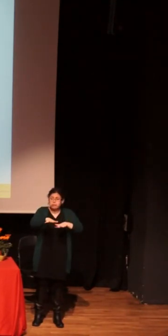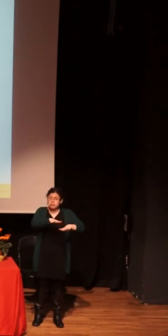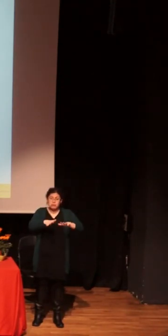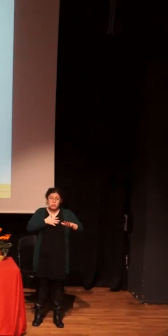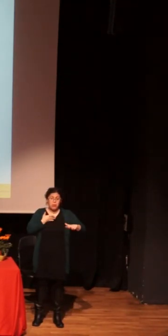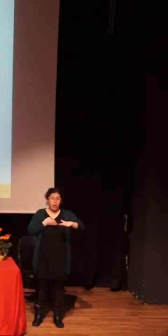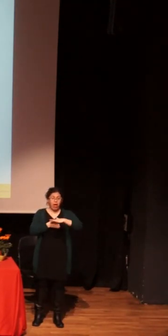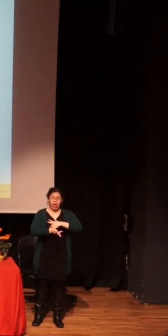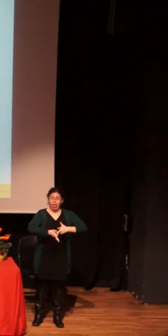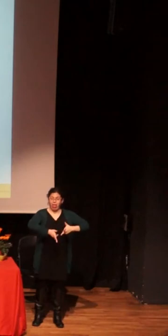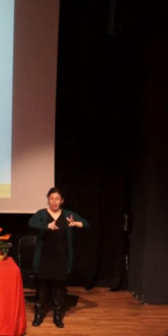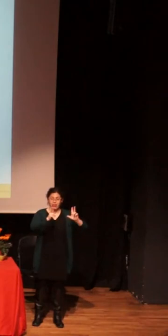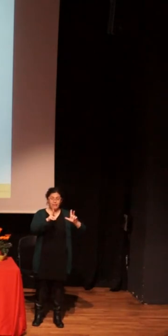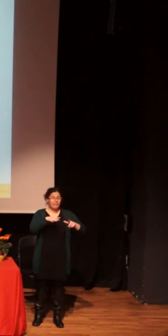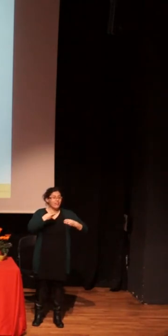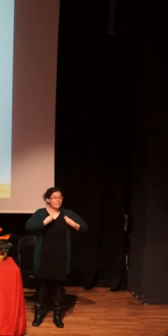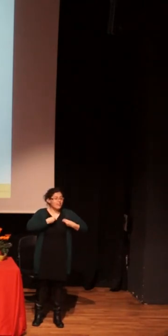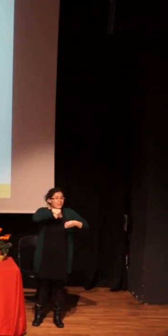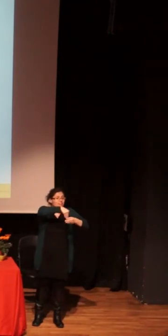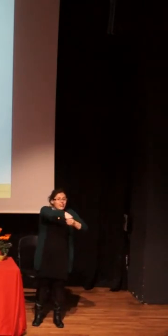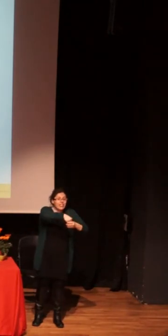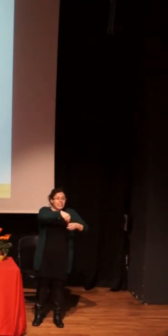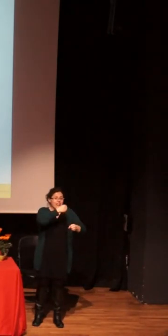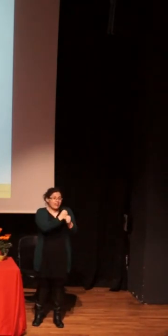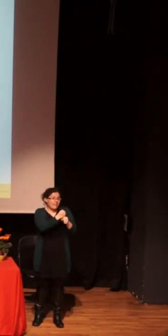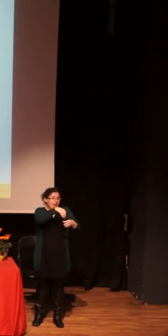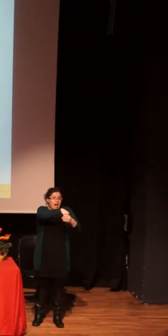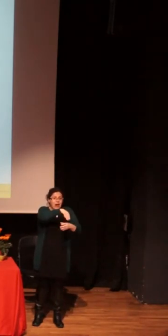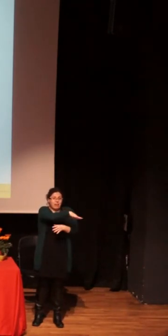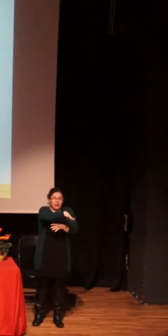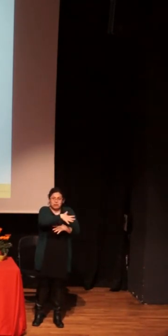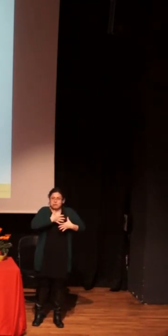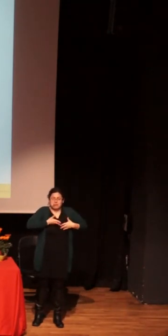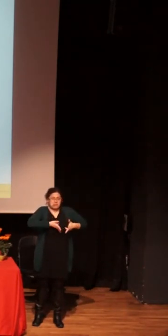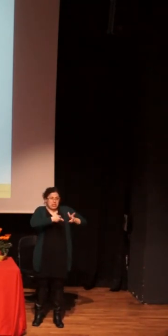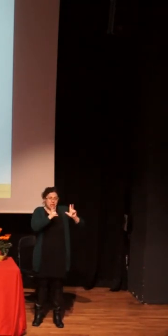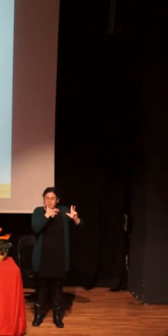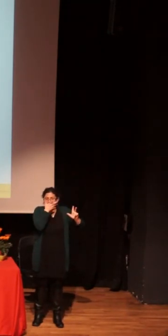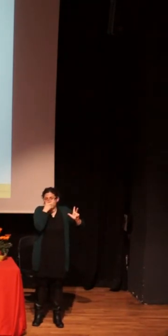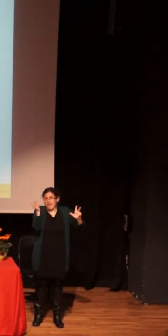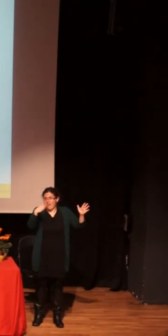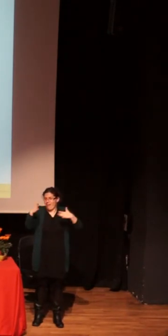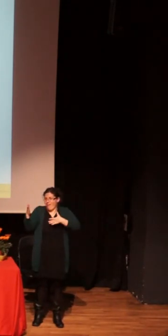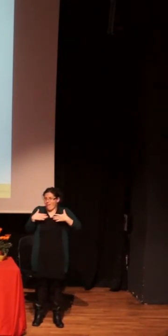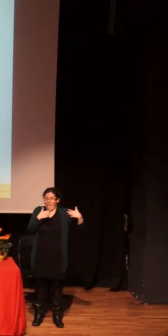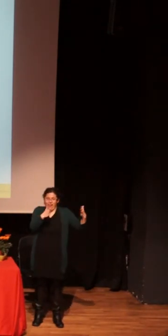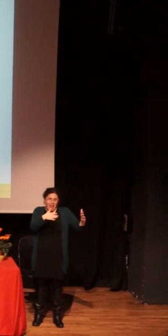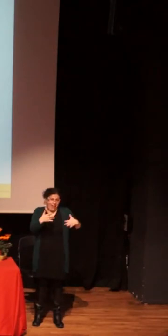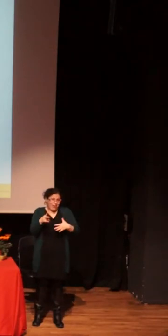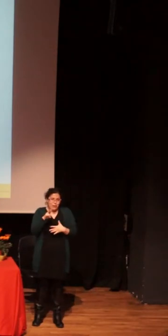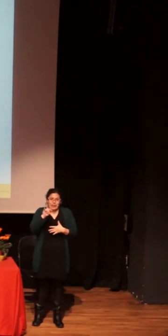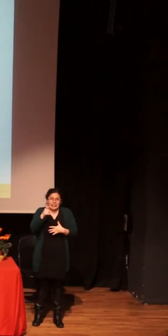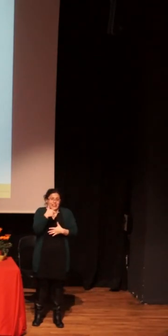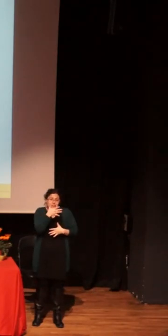entrar, residir o trabajar en determinados territorios donde las personas con VIH todavía hoy no son